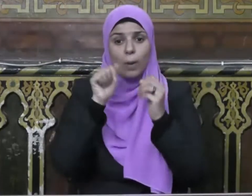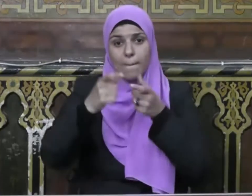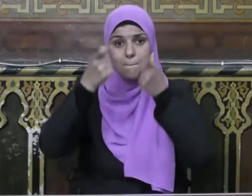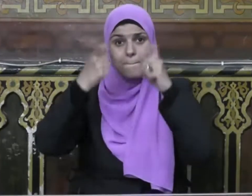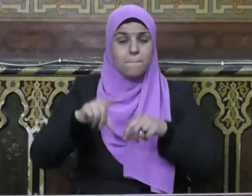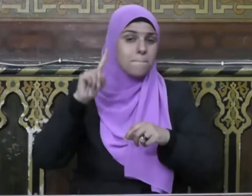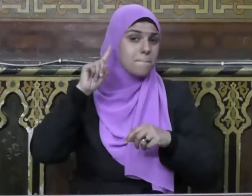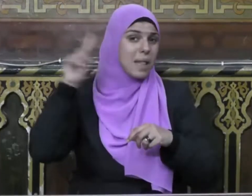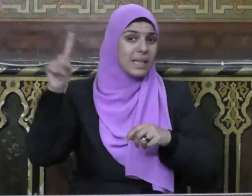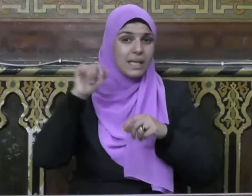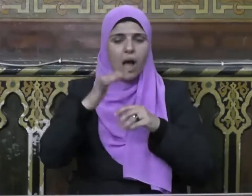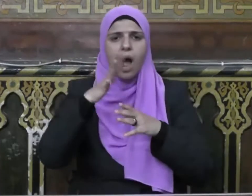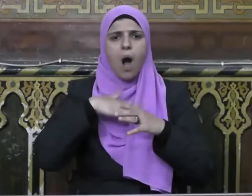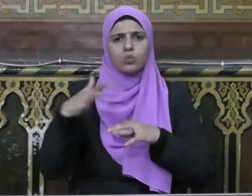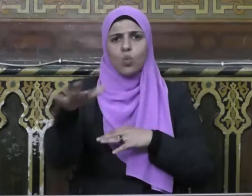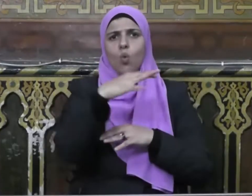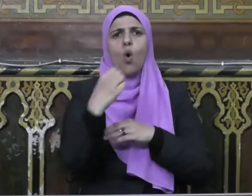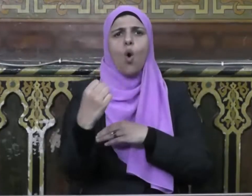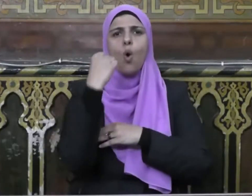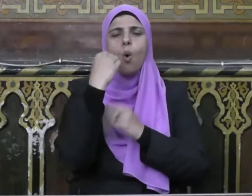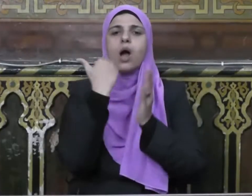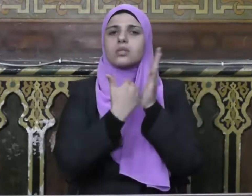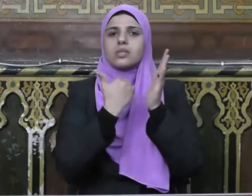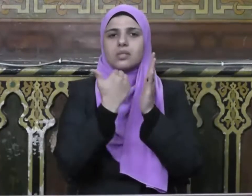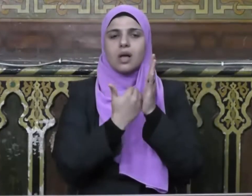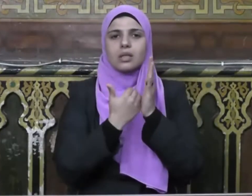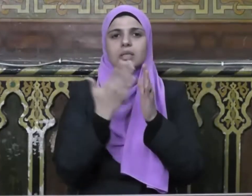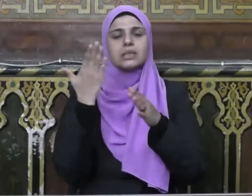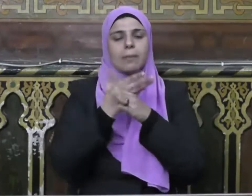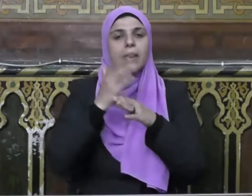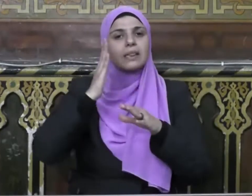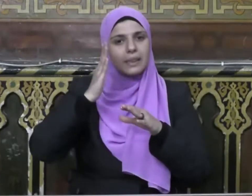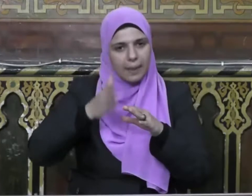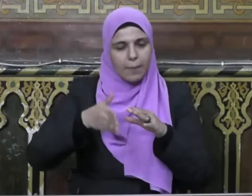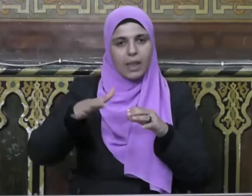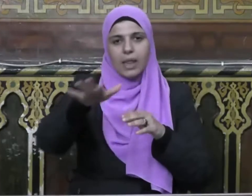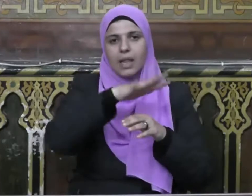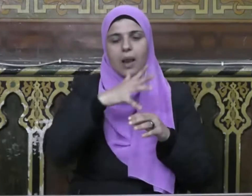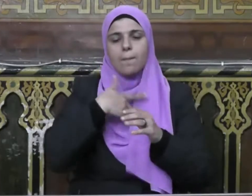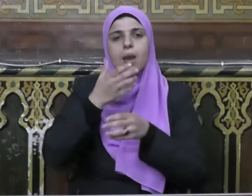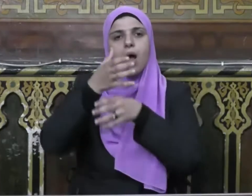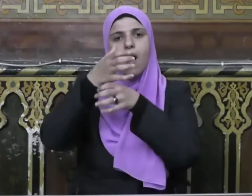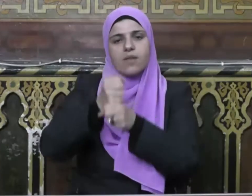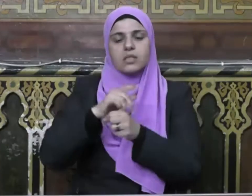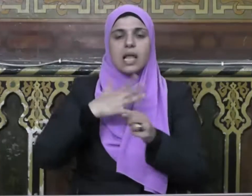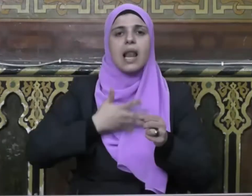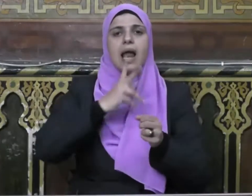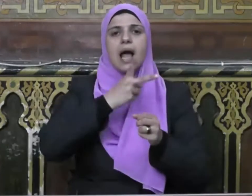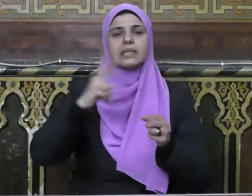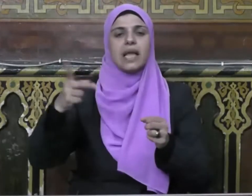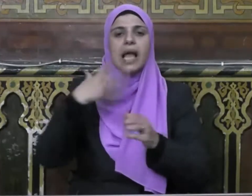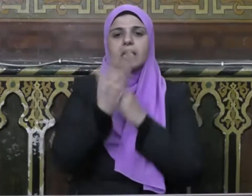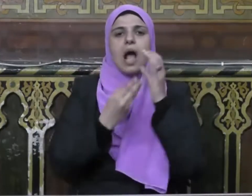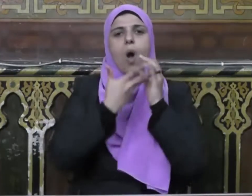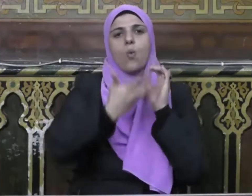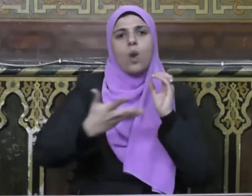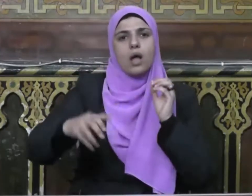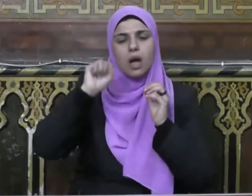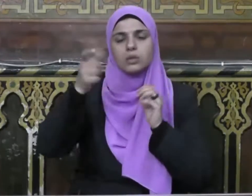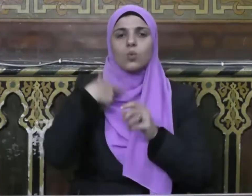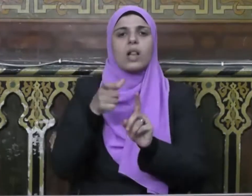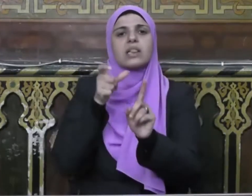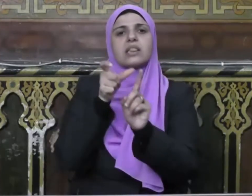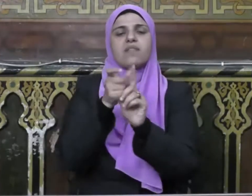المدينة مجتمعاً ذا قوة اقتصادية تمكنه من الوفاء باحتياجات